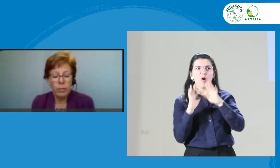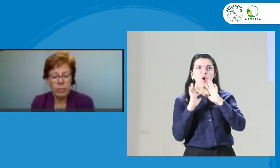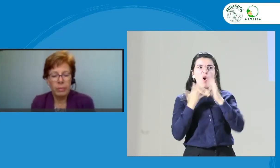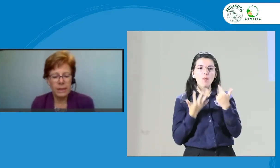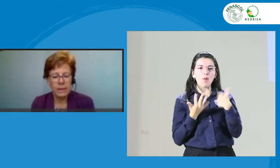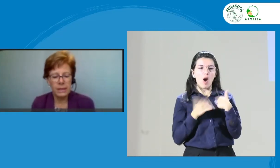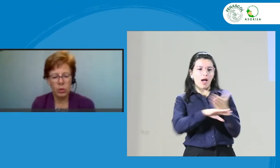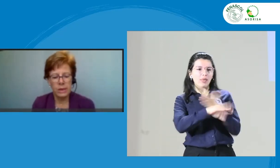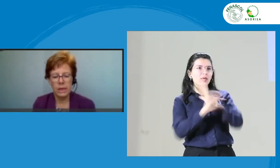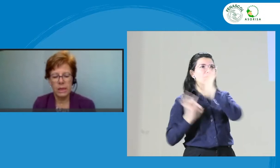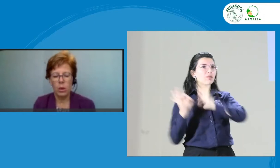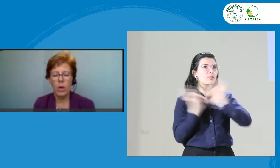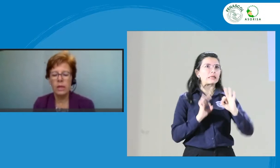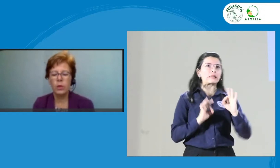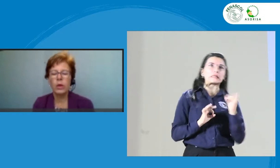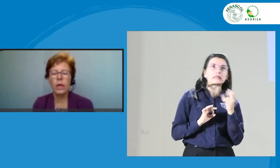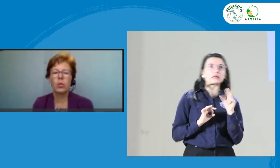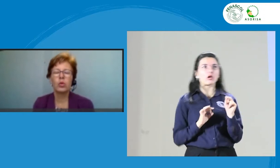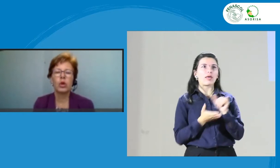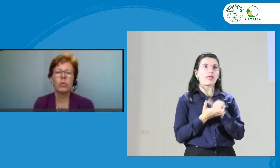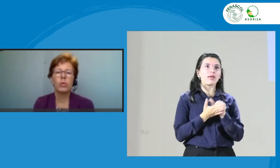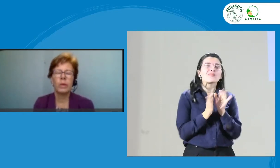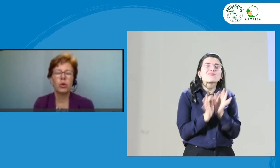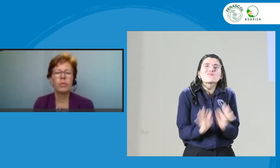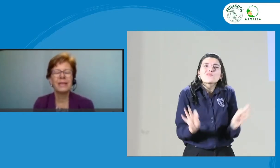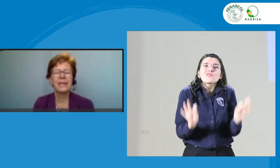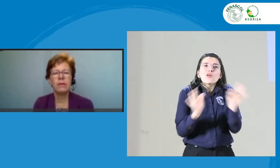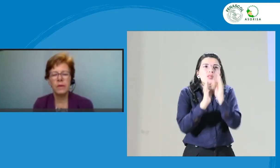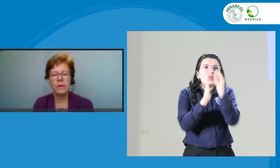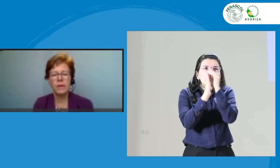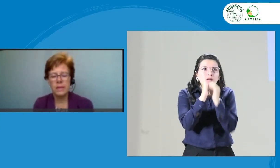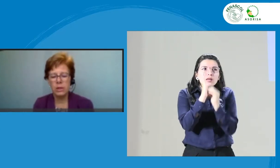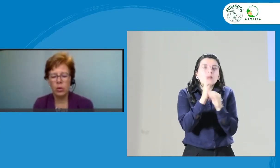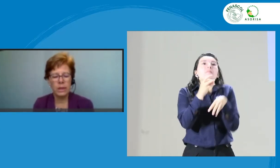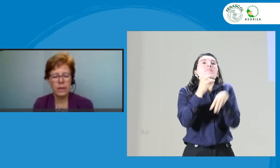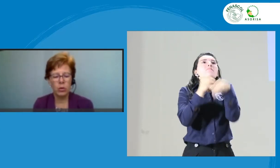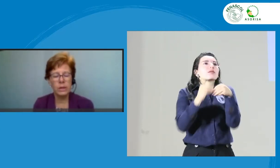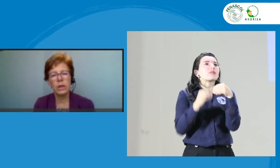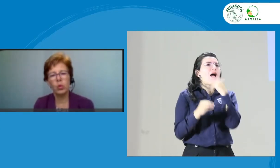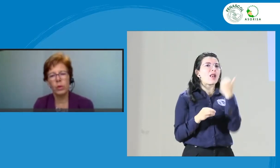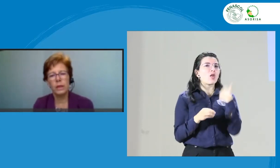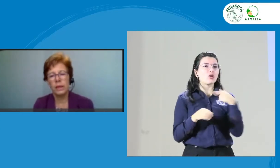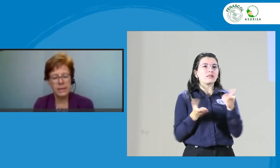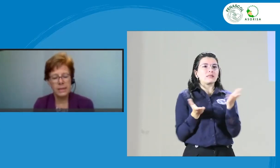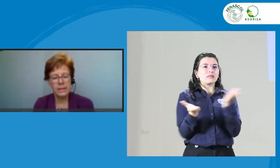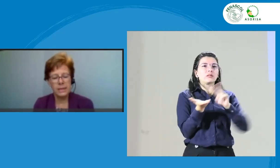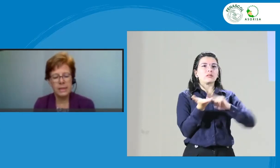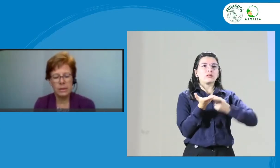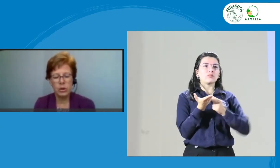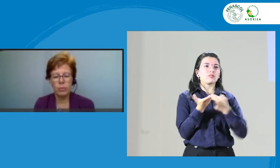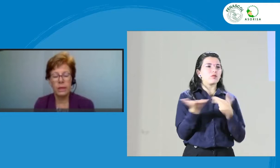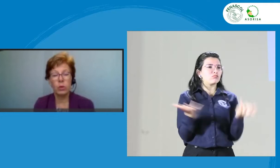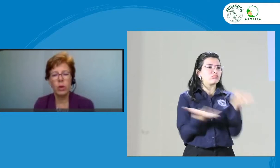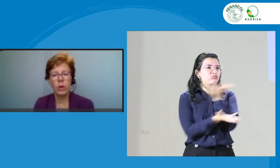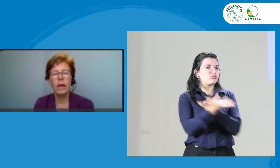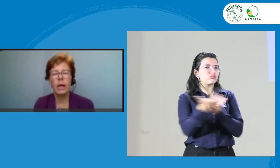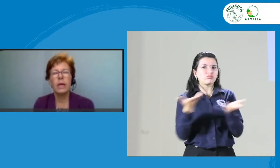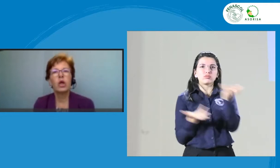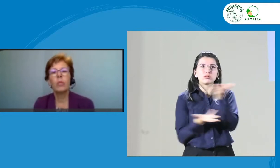preparé si lo hice? ¿Cuáles fueron algunos de los momentos más difíciles o retadores que tuve en este servicio en particular? ¿Y cómo lo